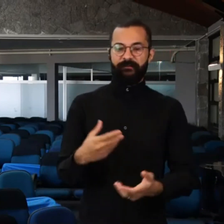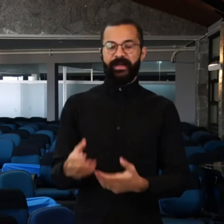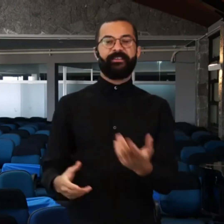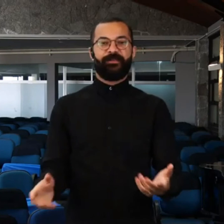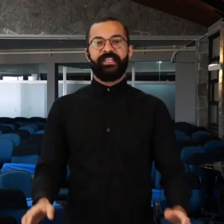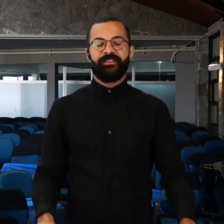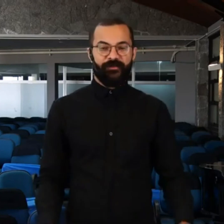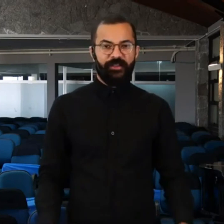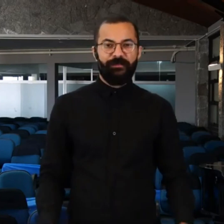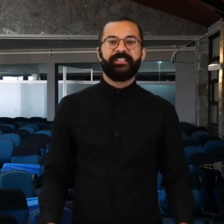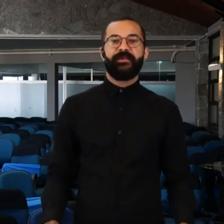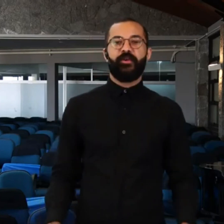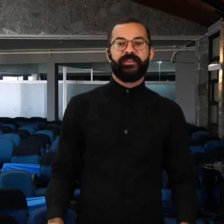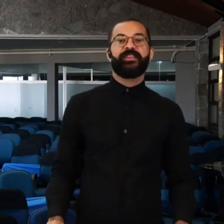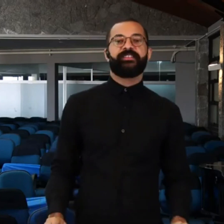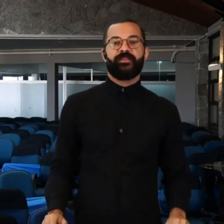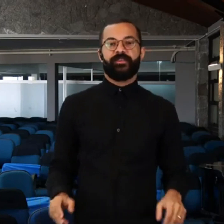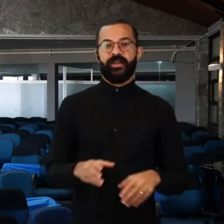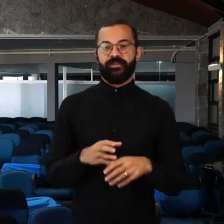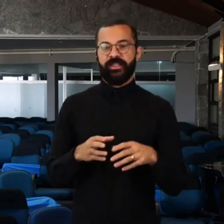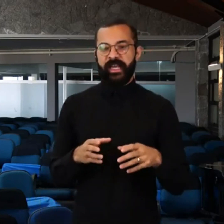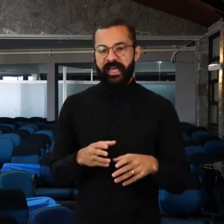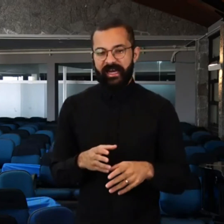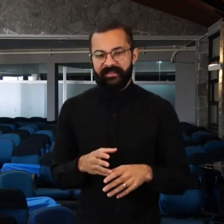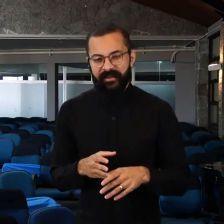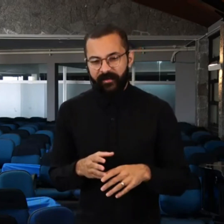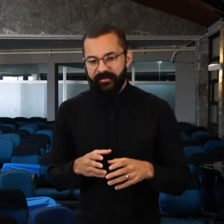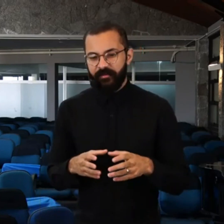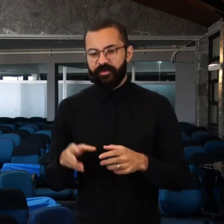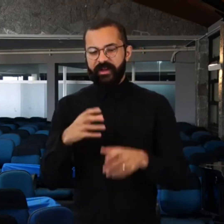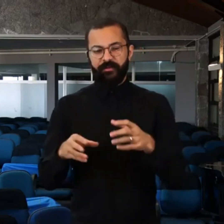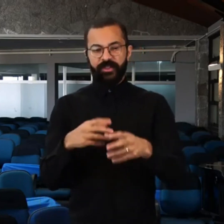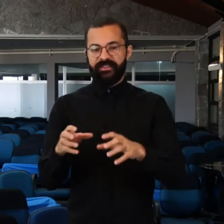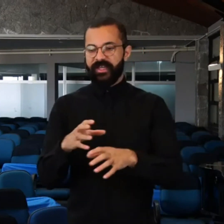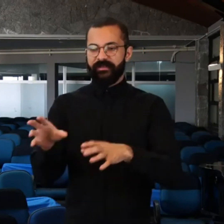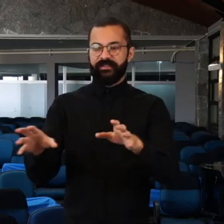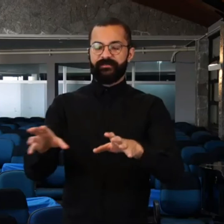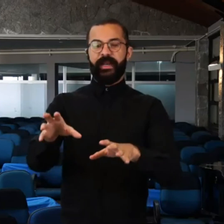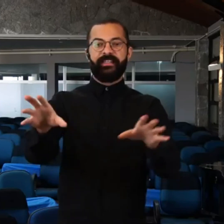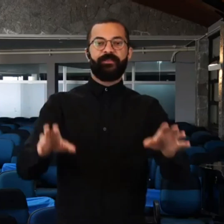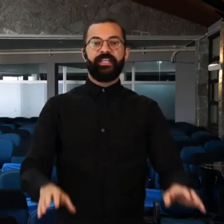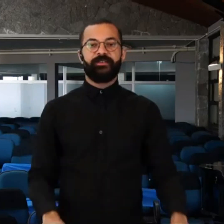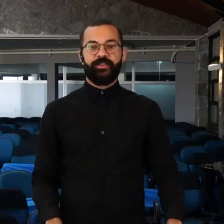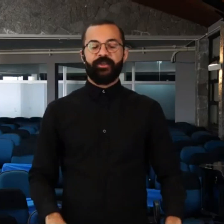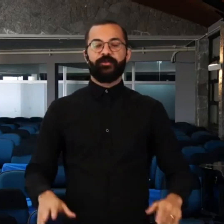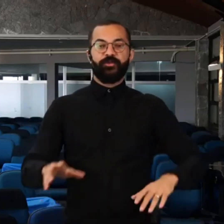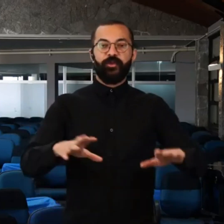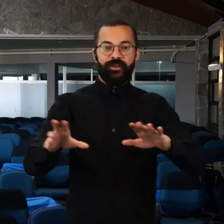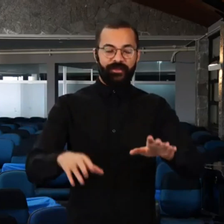pré-definidos? Você já percebeu como às vezes as nossas orações, elas são termos assim já pré-definidos? A gente acostumou já a fazer